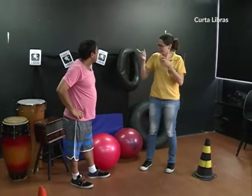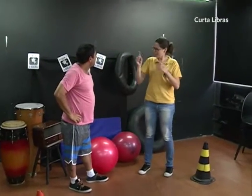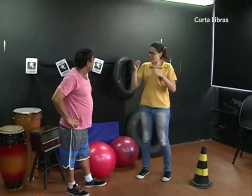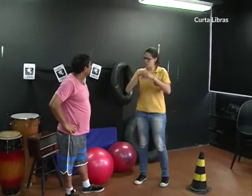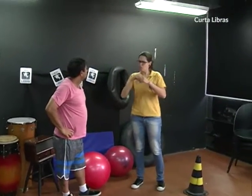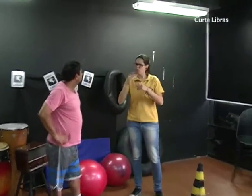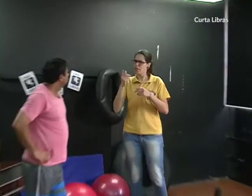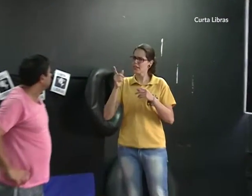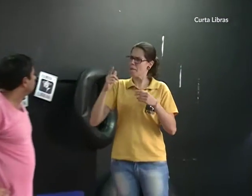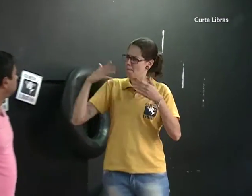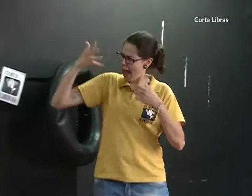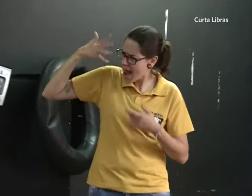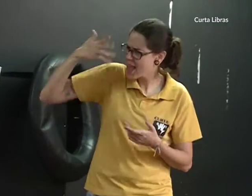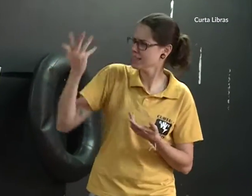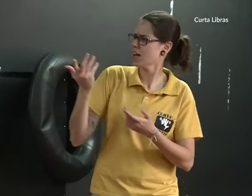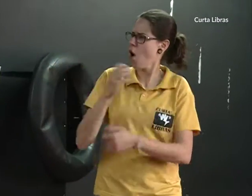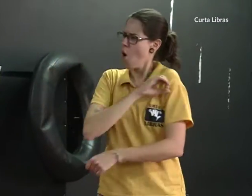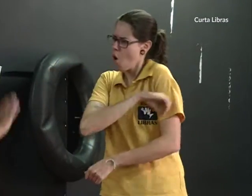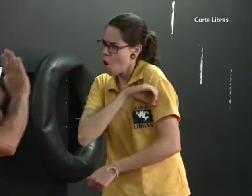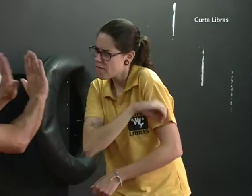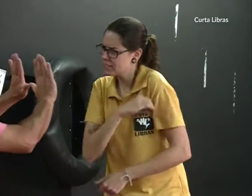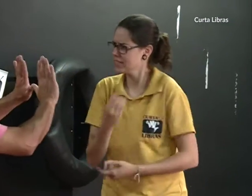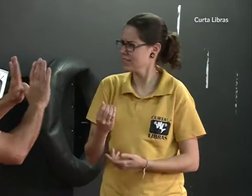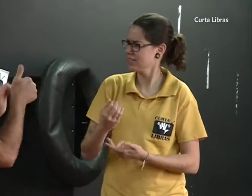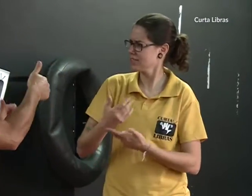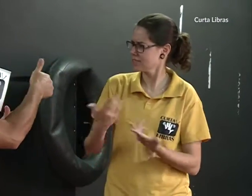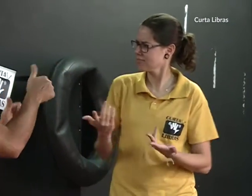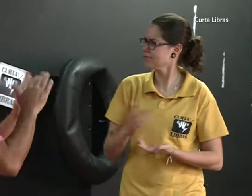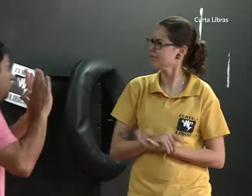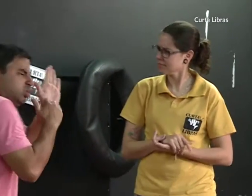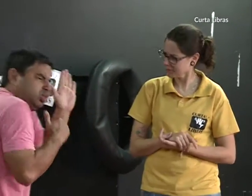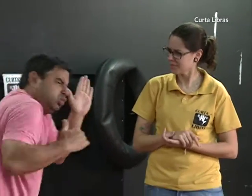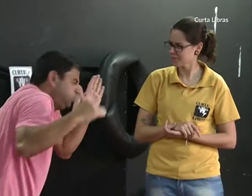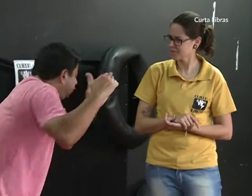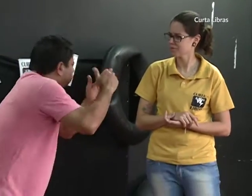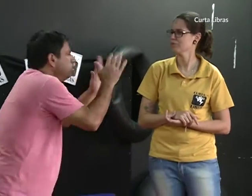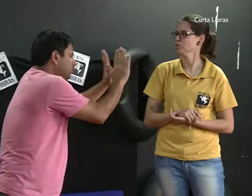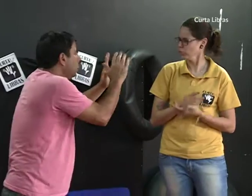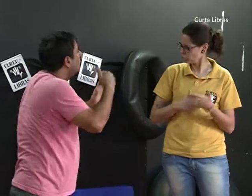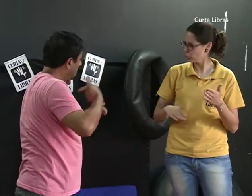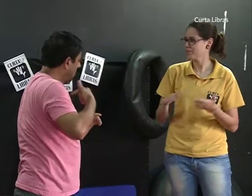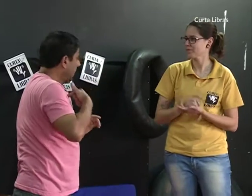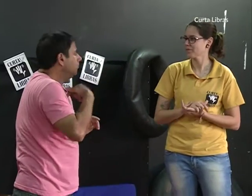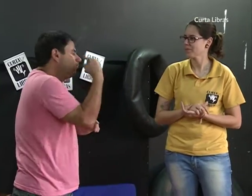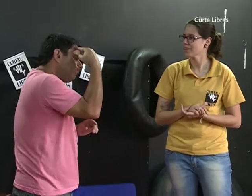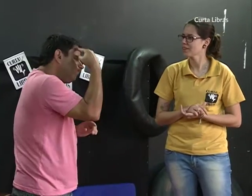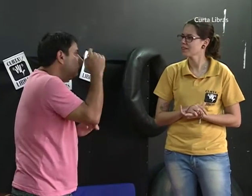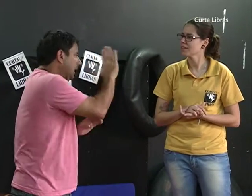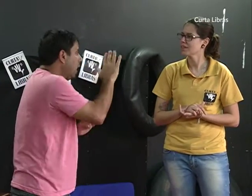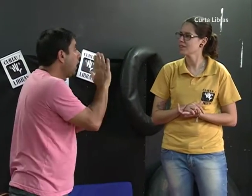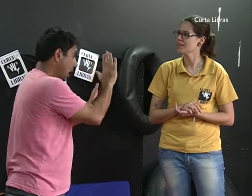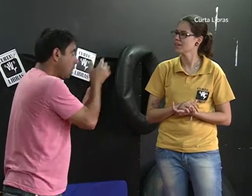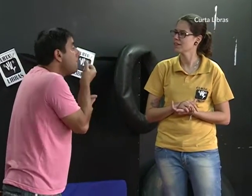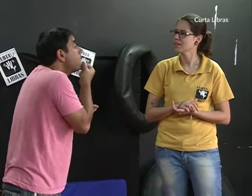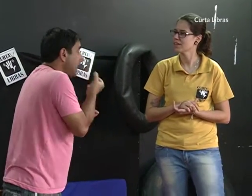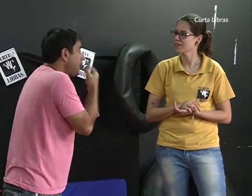atua em palestras, oficinas... Sim, sim. Deixa eu tentar desenvolver uma cena.